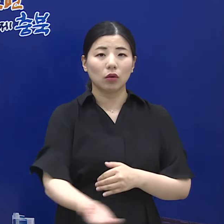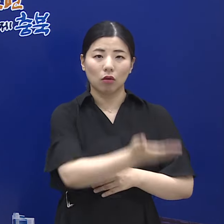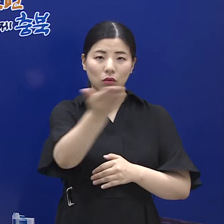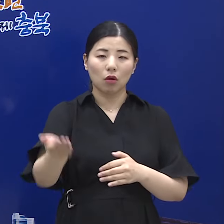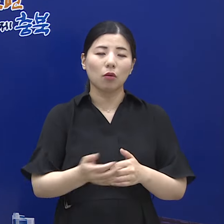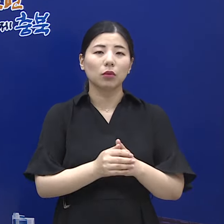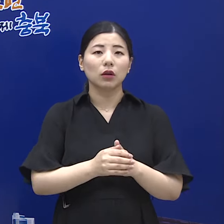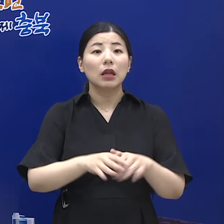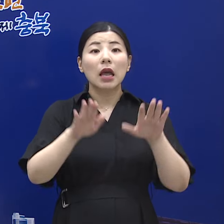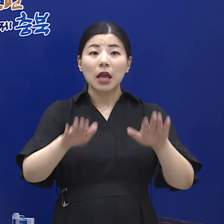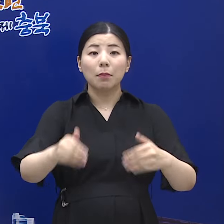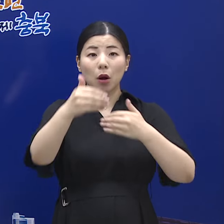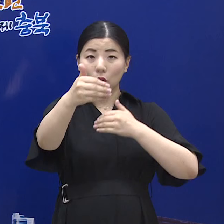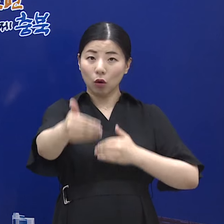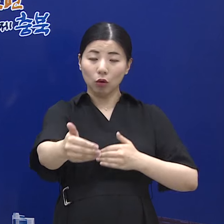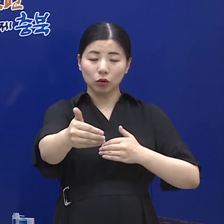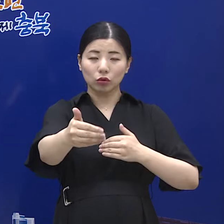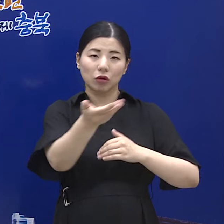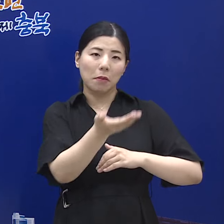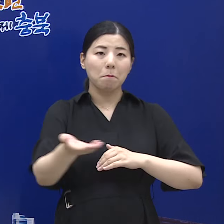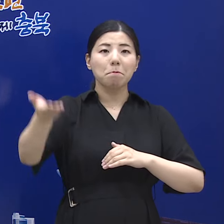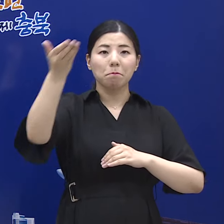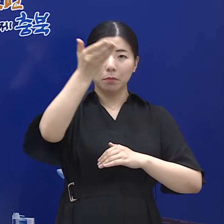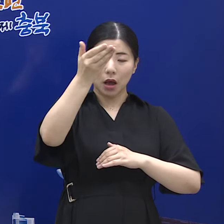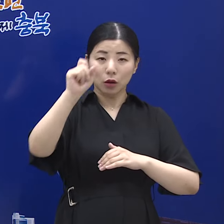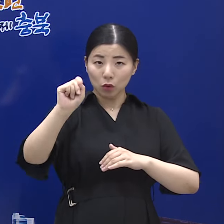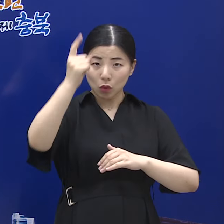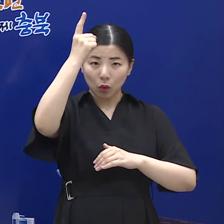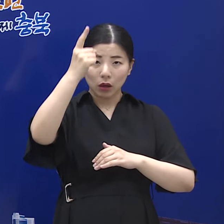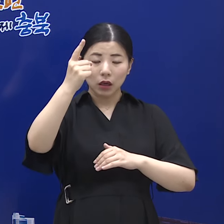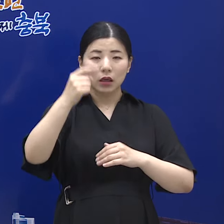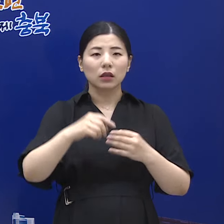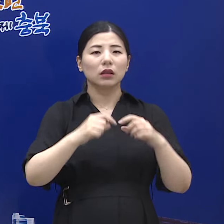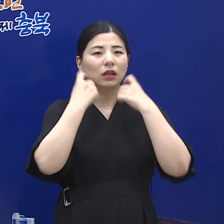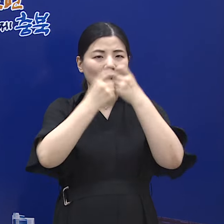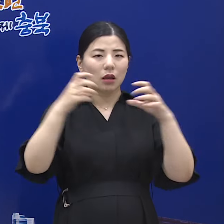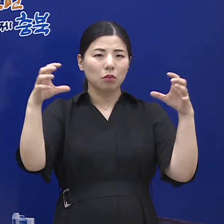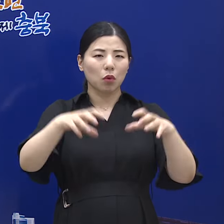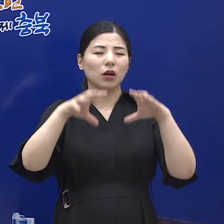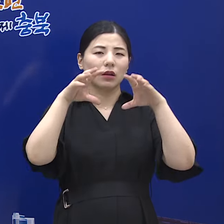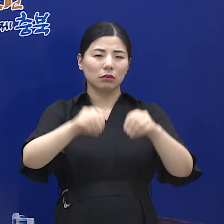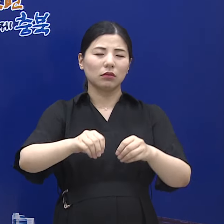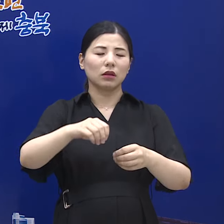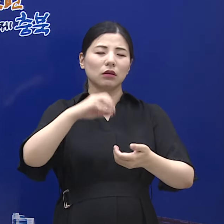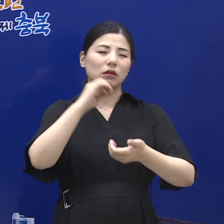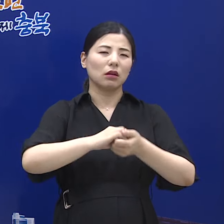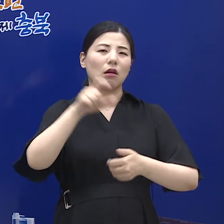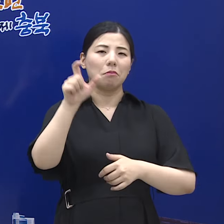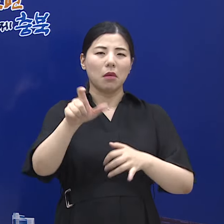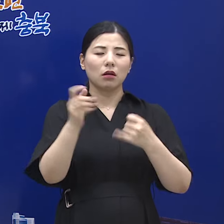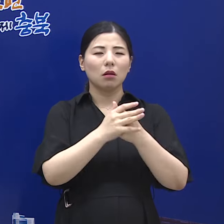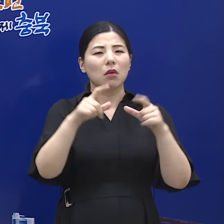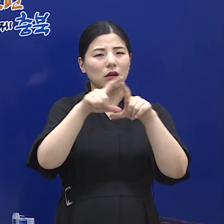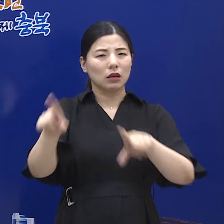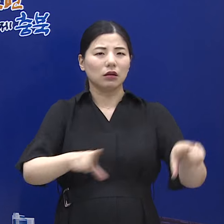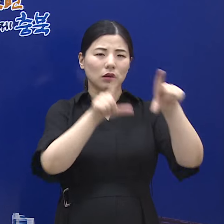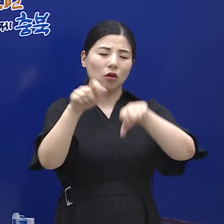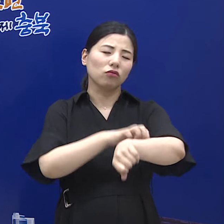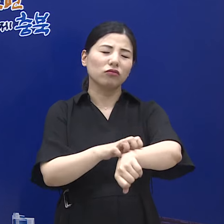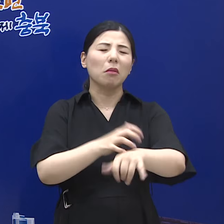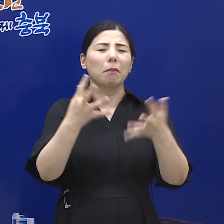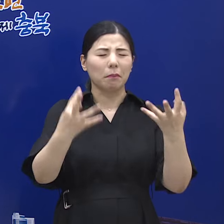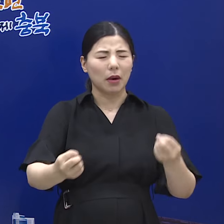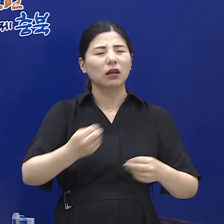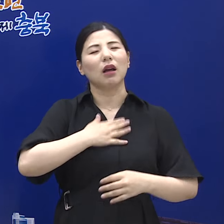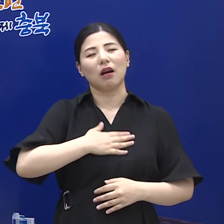이번 거리 두기 단계 격상으로 사점 모임 제한이 강화되어 일상생활에 많은 불편을 겪으실